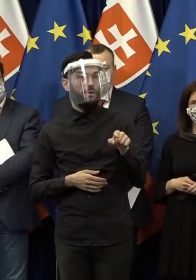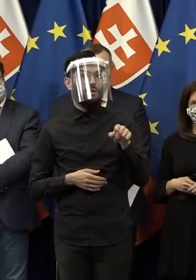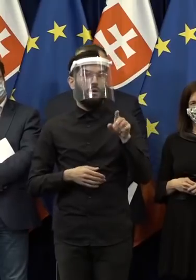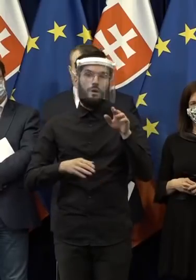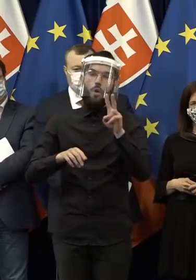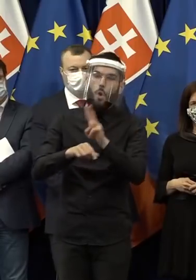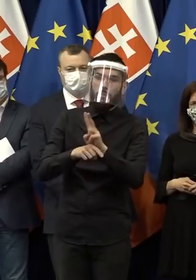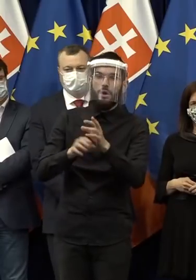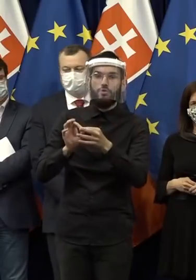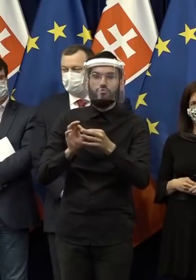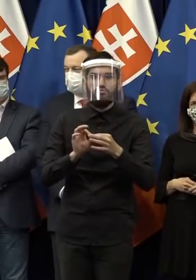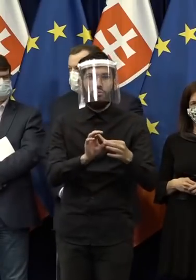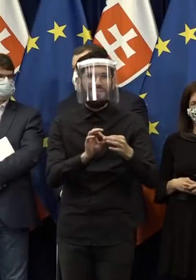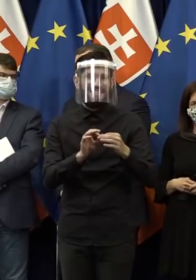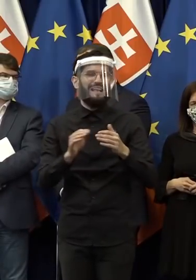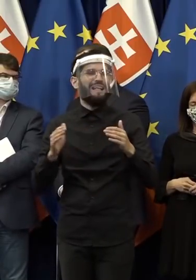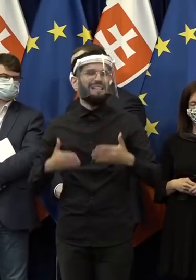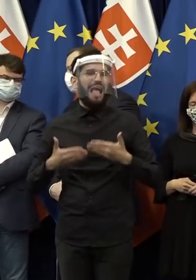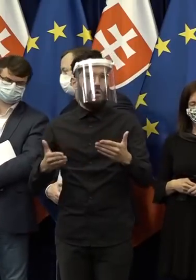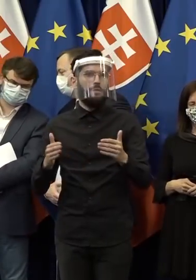ktoré sa týkajú vyslovenie národnostných menšín?